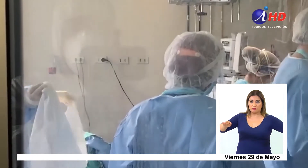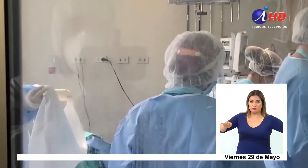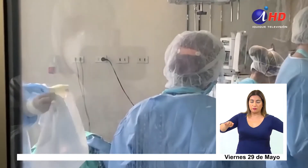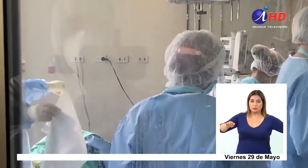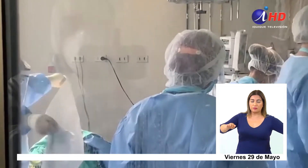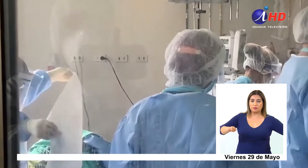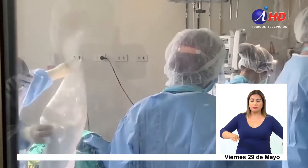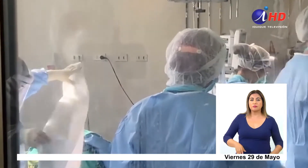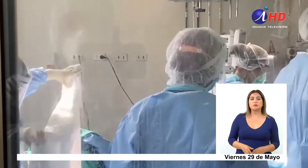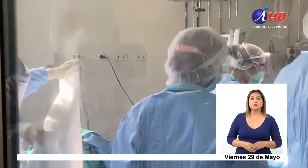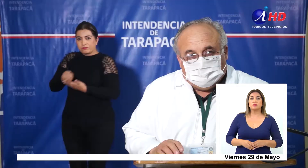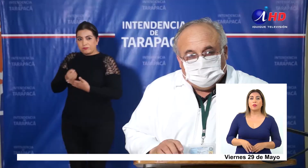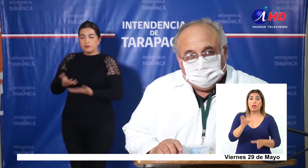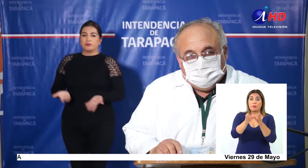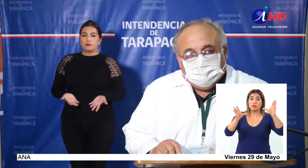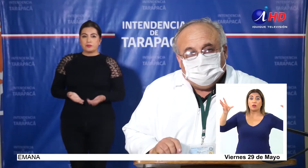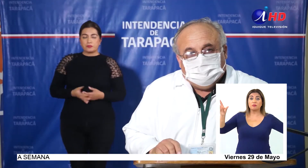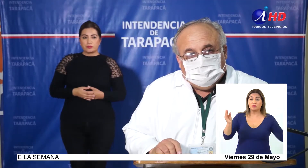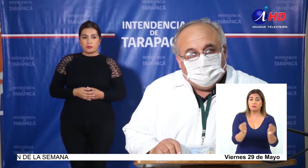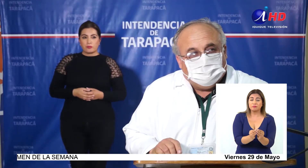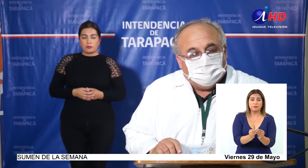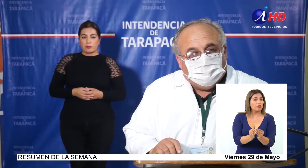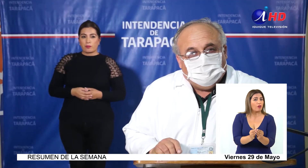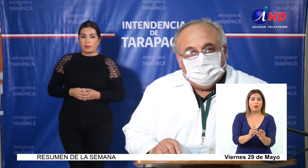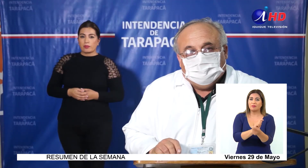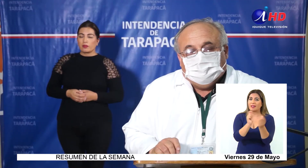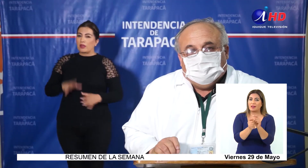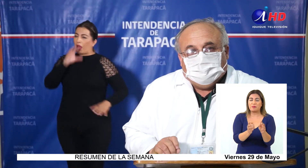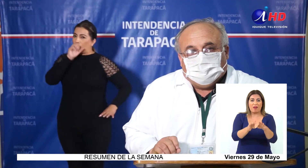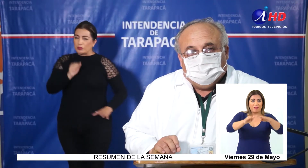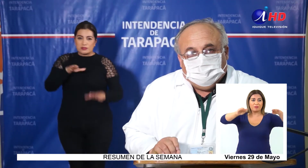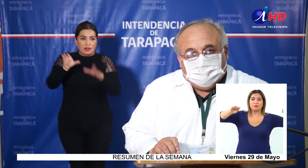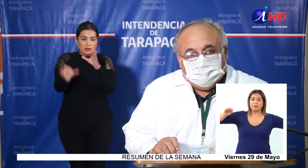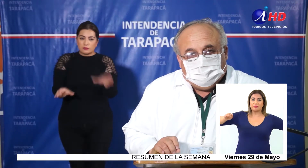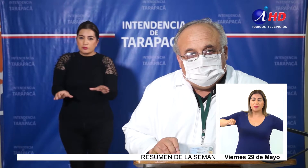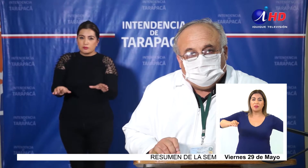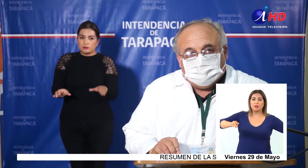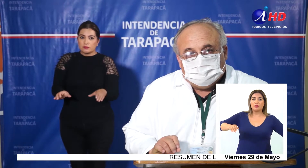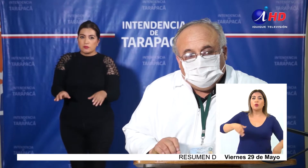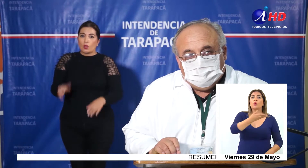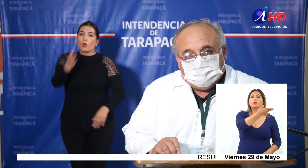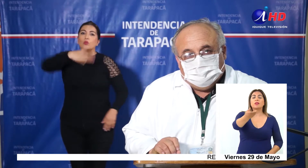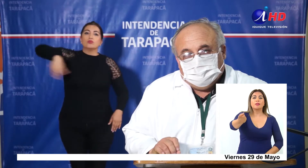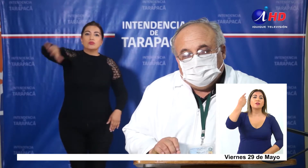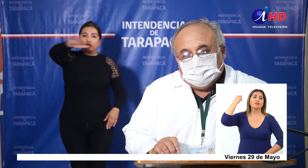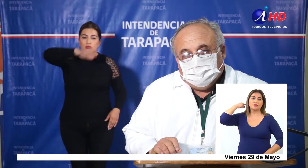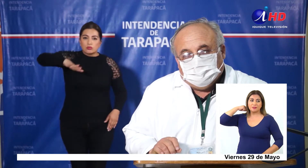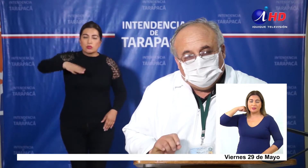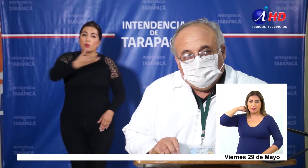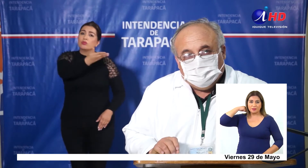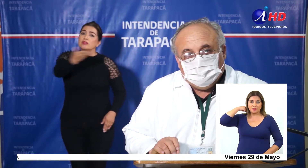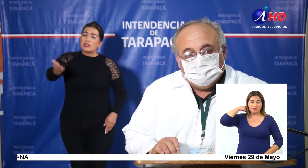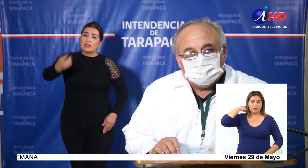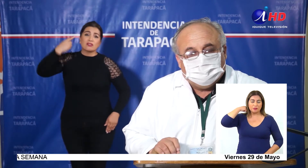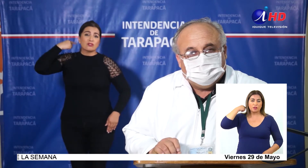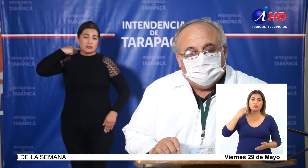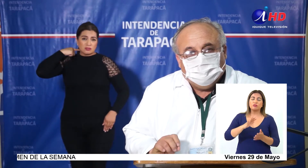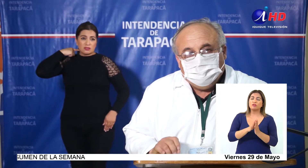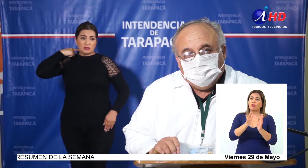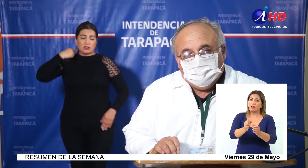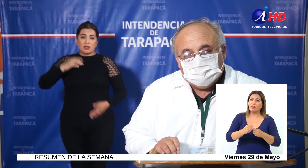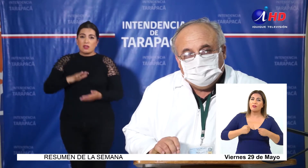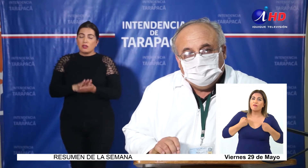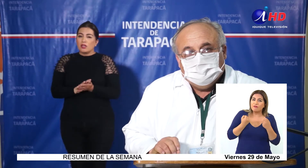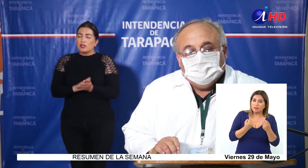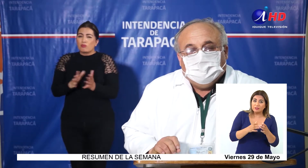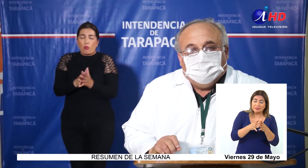Los pacientes no han disminuido y han aumentado, por lo cual la comunidad tiene que ser consciente de que todos los recursos y este